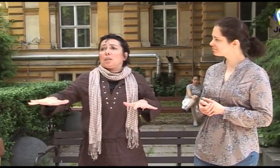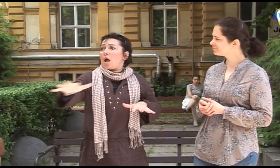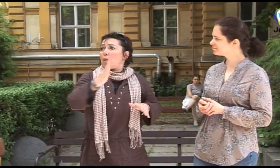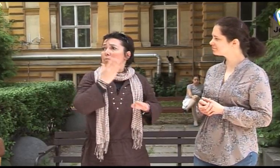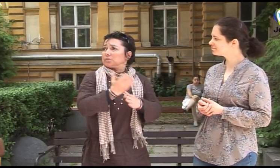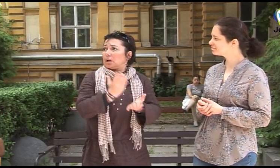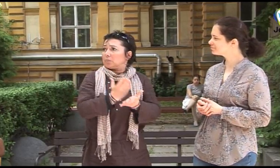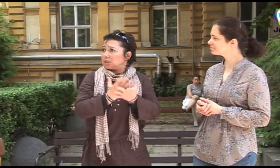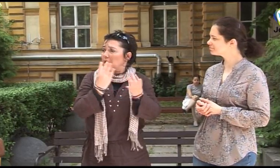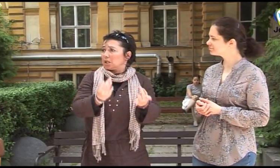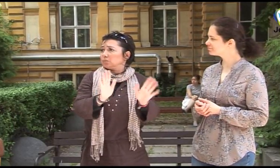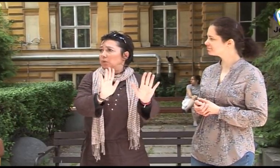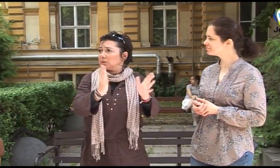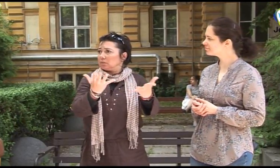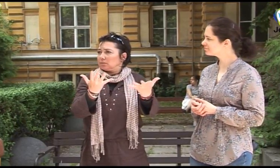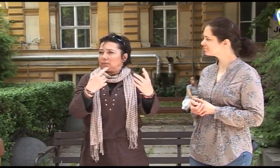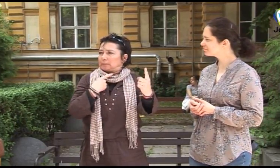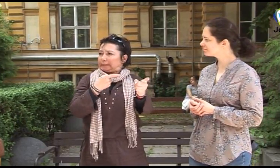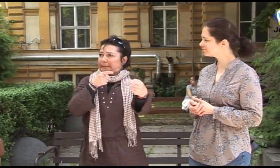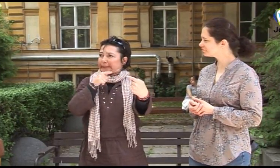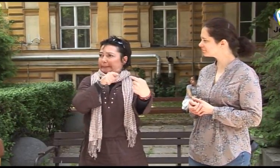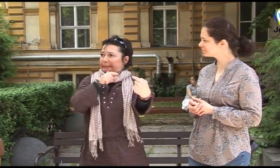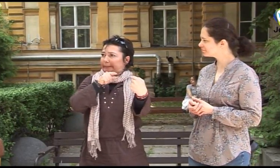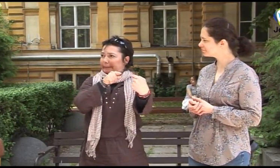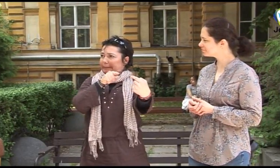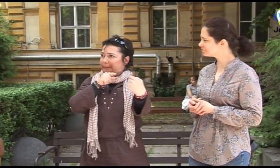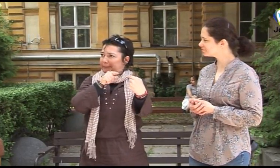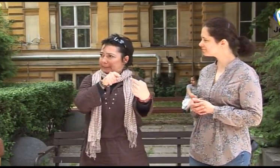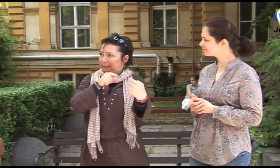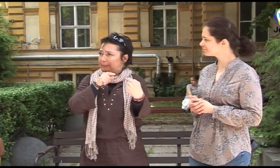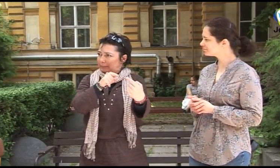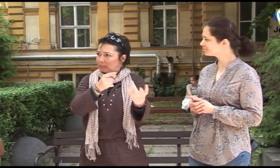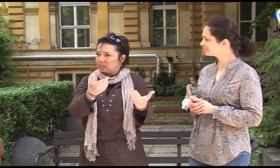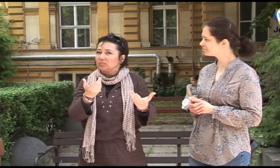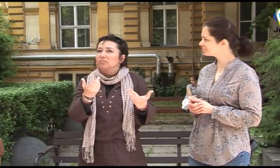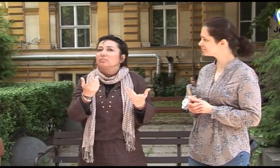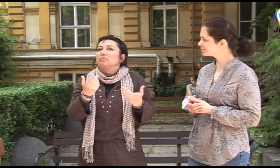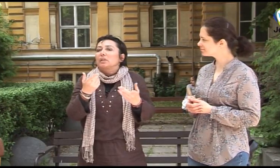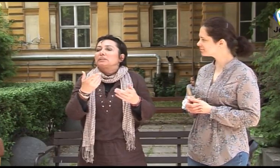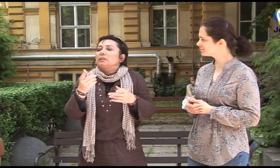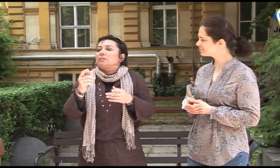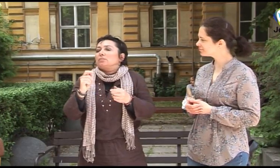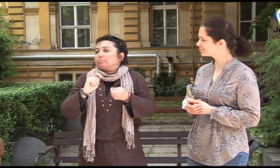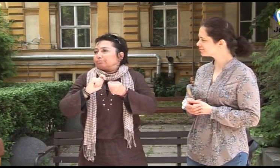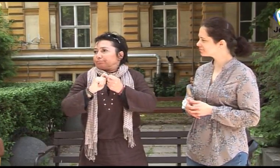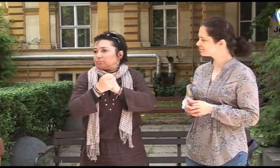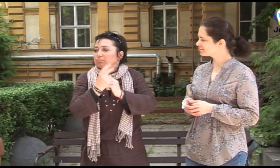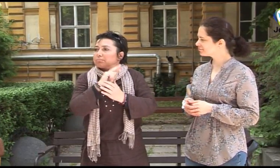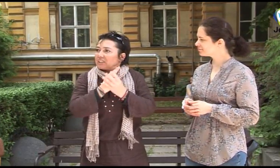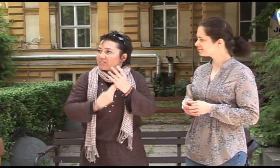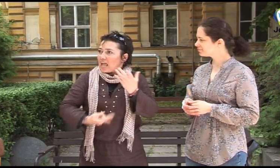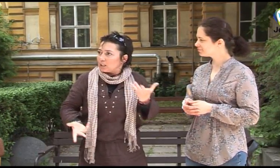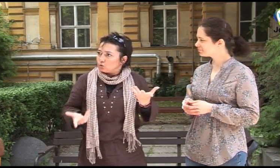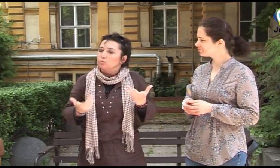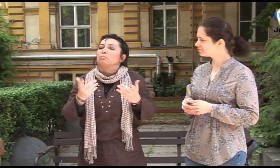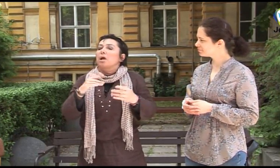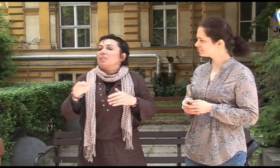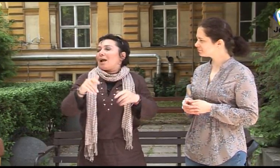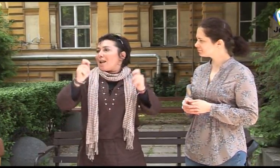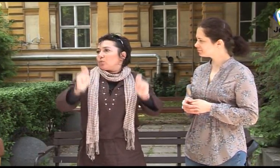tanárok, a hallók, a társadalom ez akarták, és ez egy nagy vita volt a siketek és a hallók között,